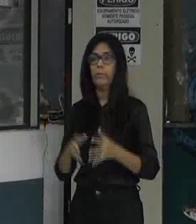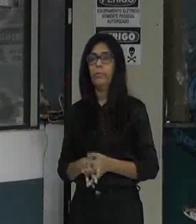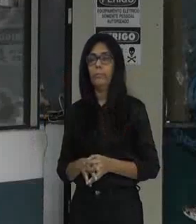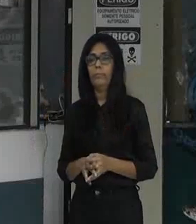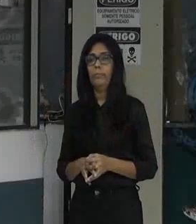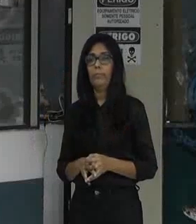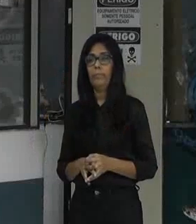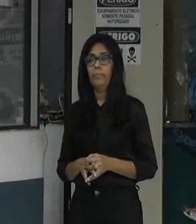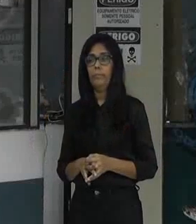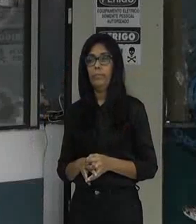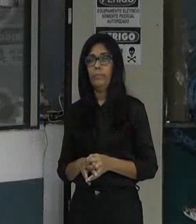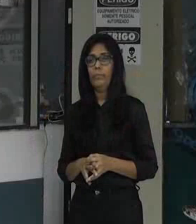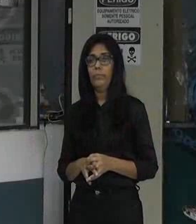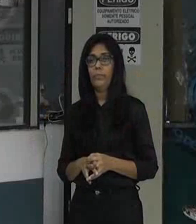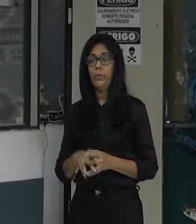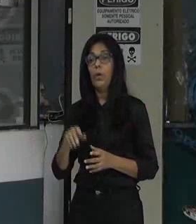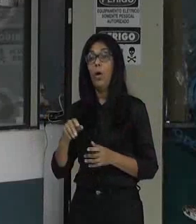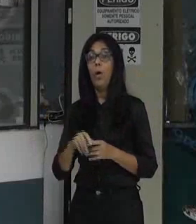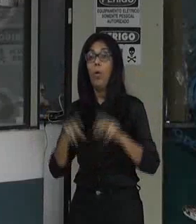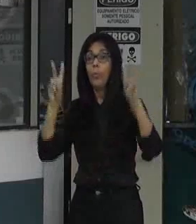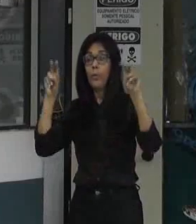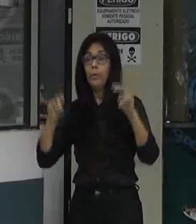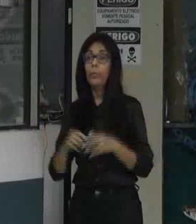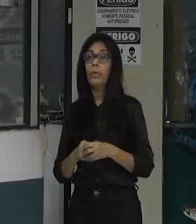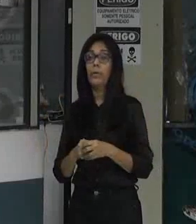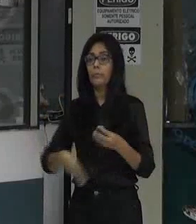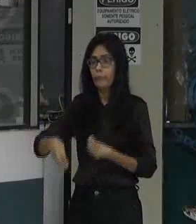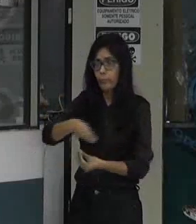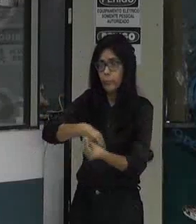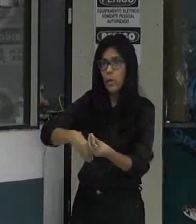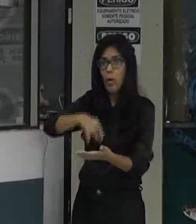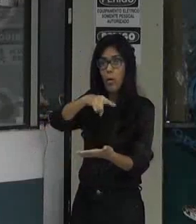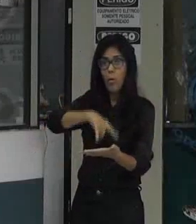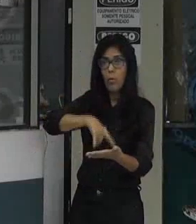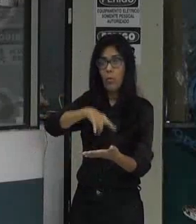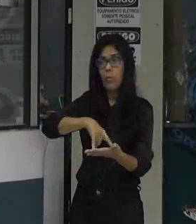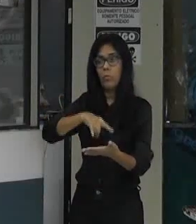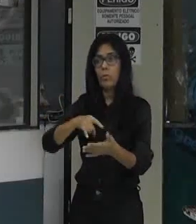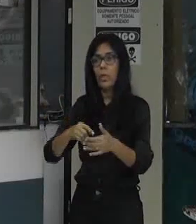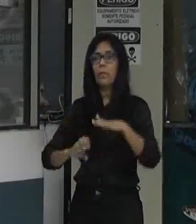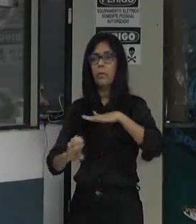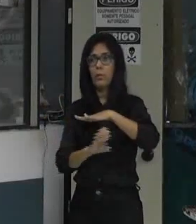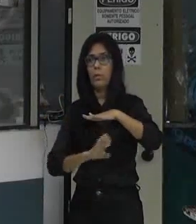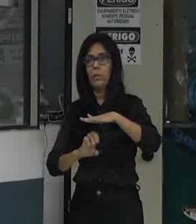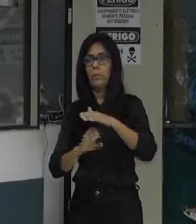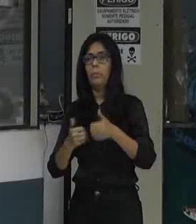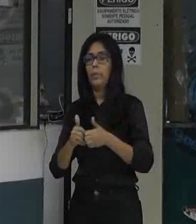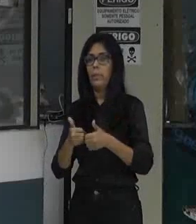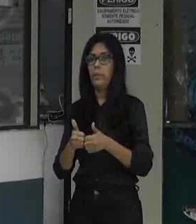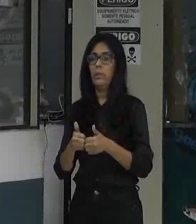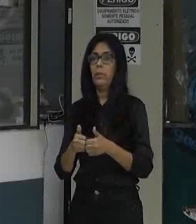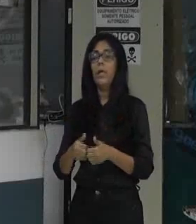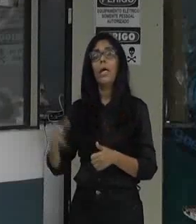envolve o contrato das intervenções. E a lei orgânica do município, que é o mais importante,